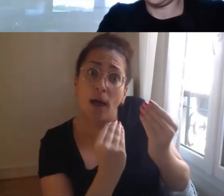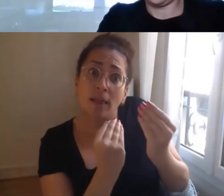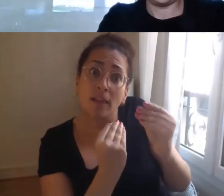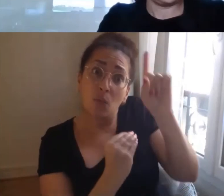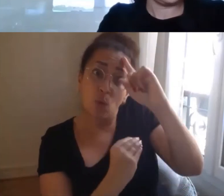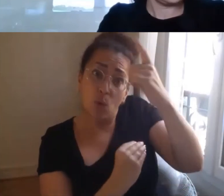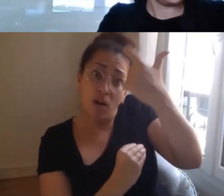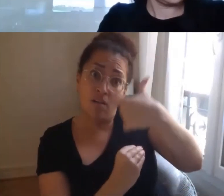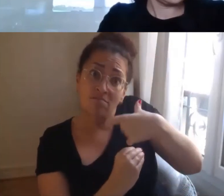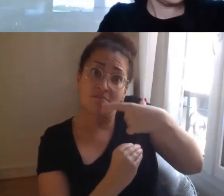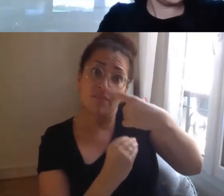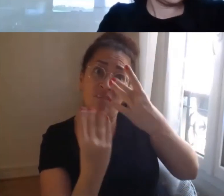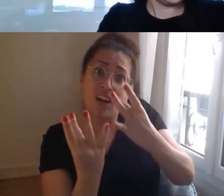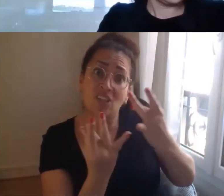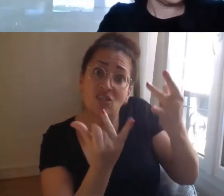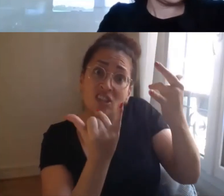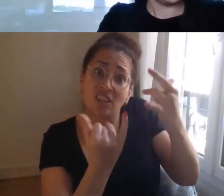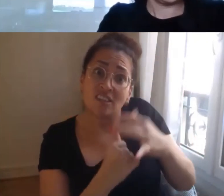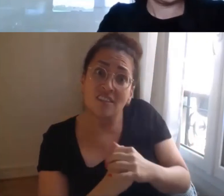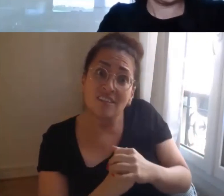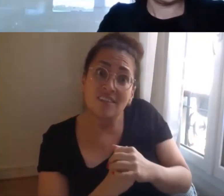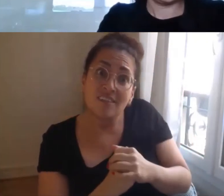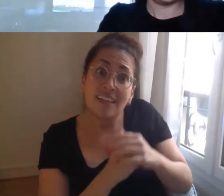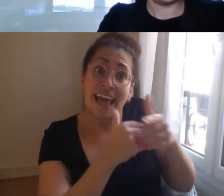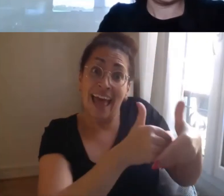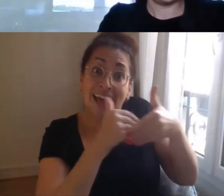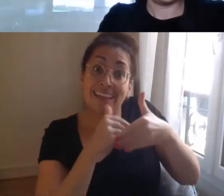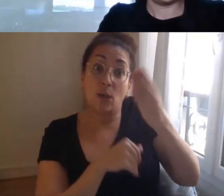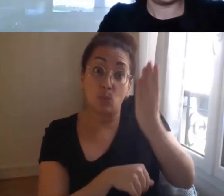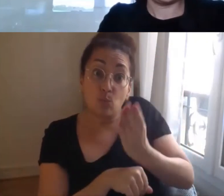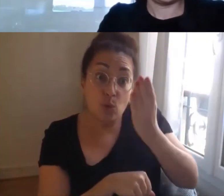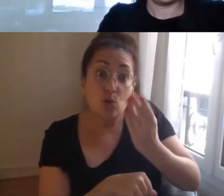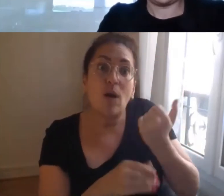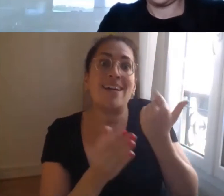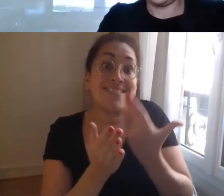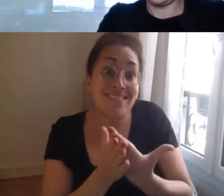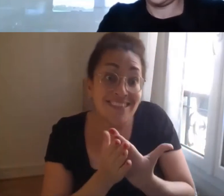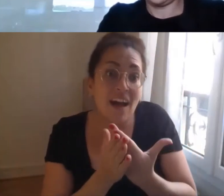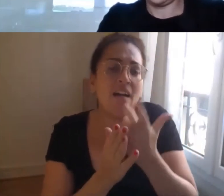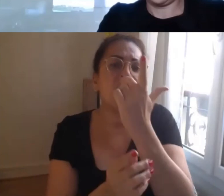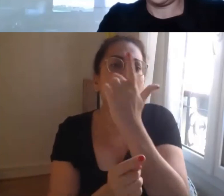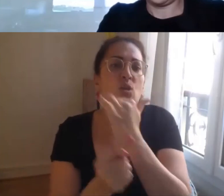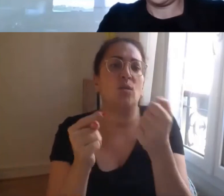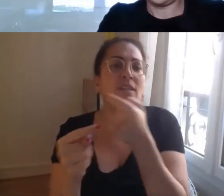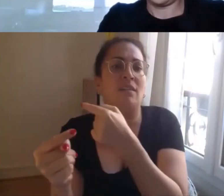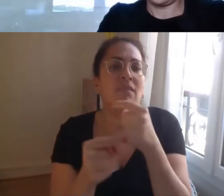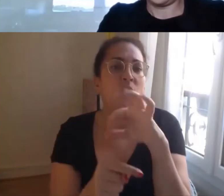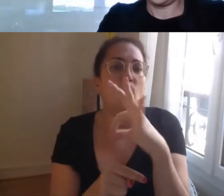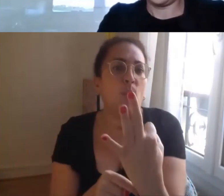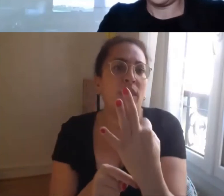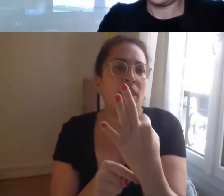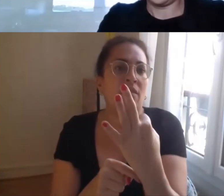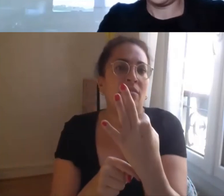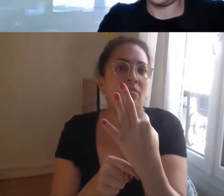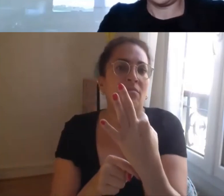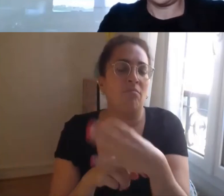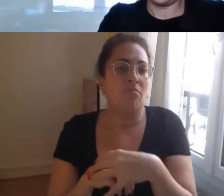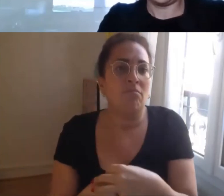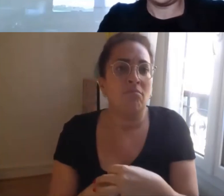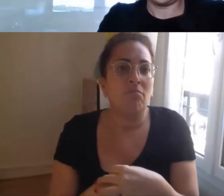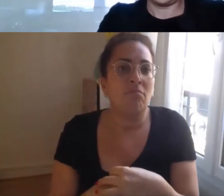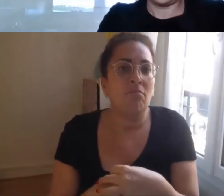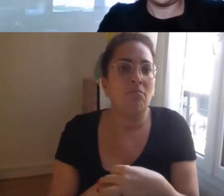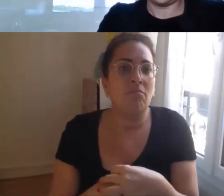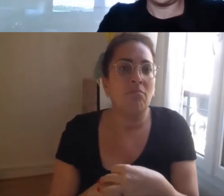besoin d'être aidées c'est un point qui est totalement fondamental et par conséquent lorsque et nous